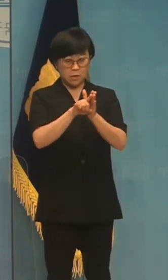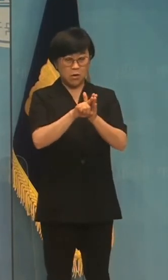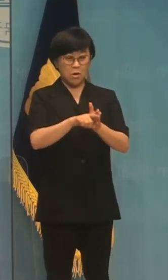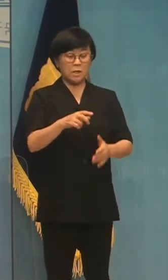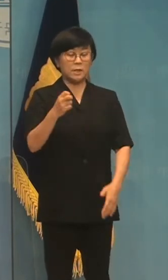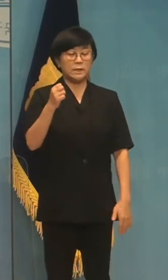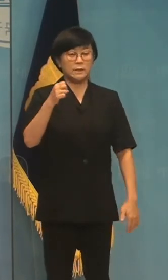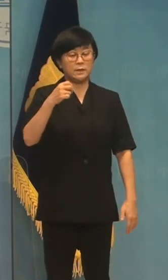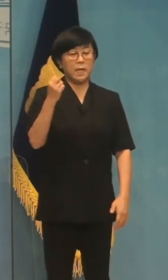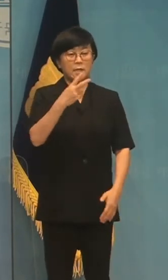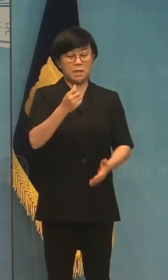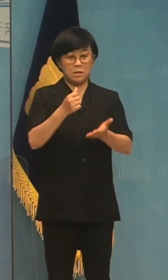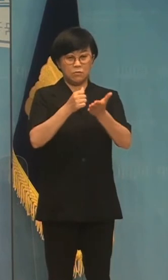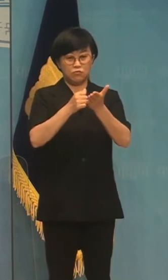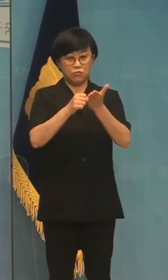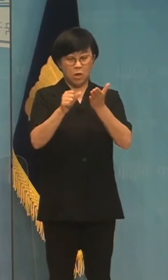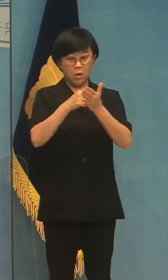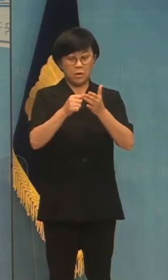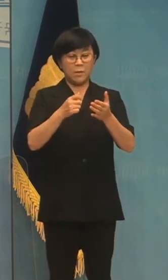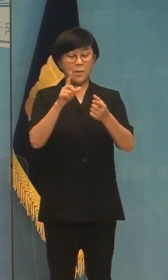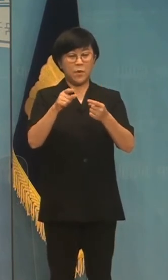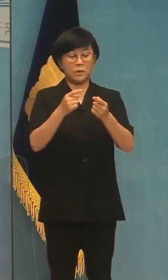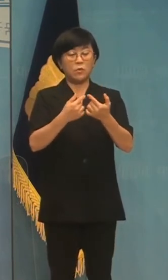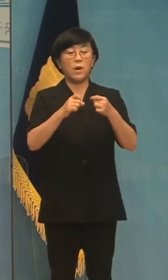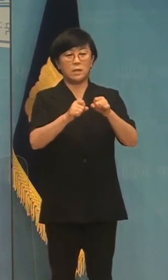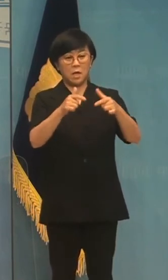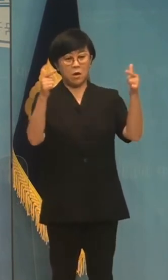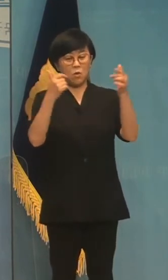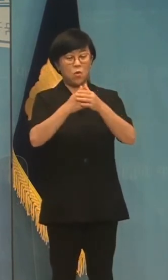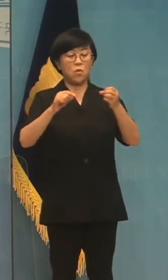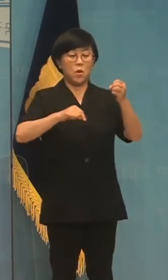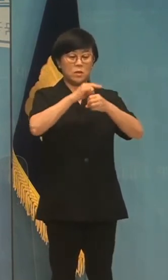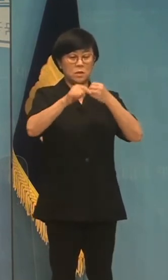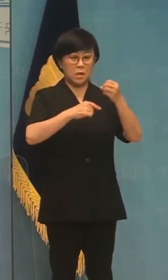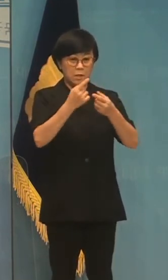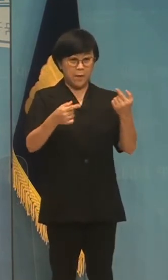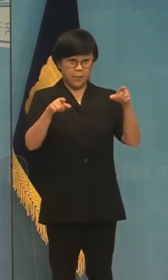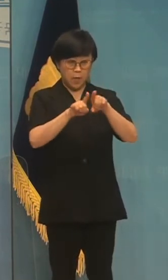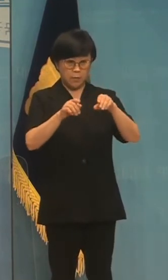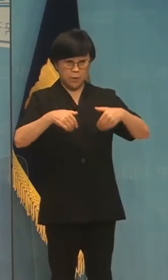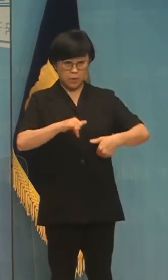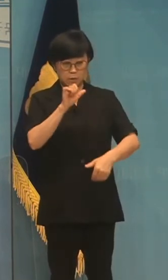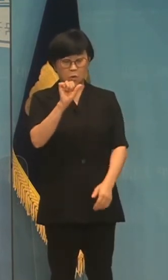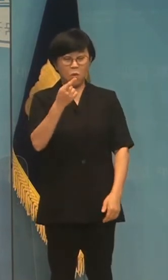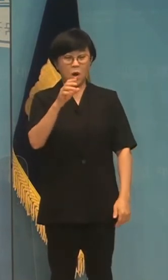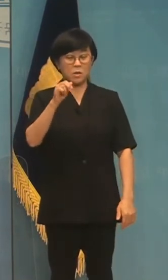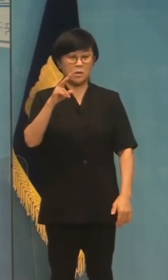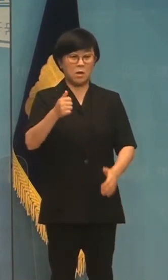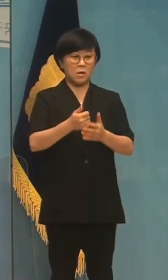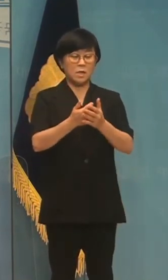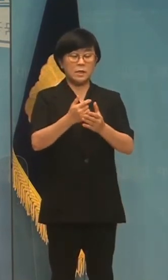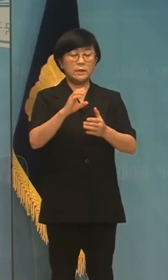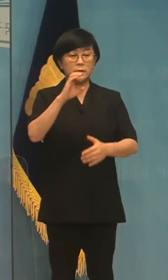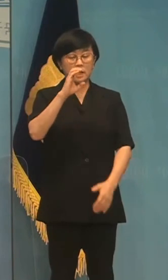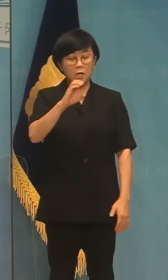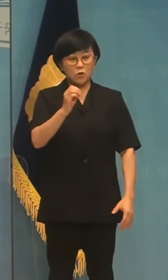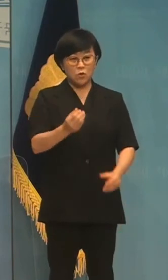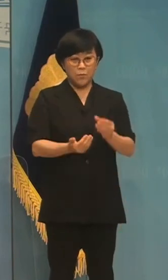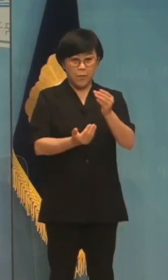확대하고 탄원전이 함께 가야 합니다. 화석연료기반으로 여전히 많은 탄소를 배출하는